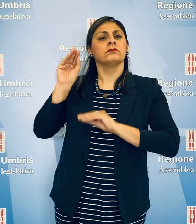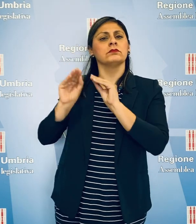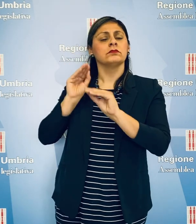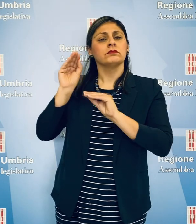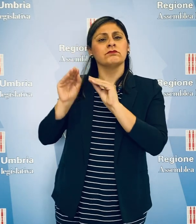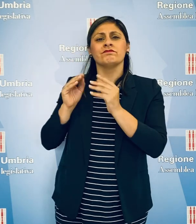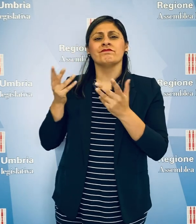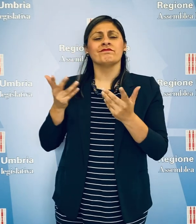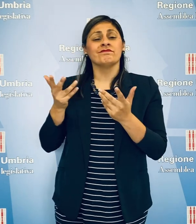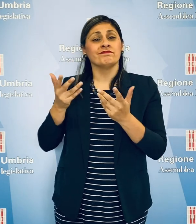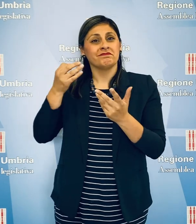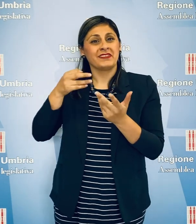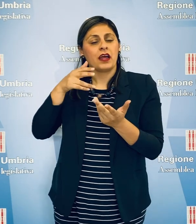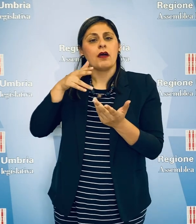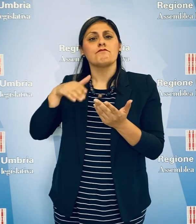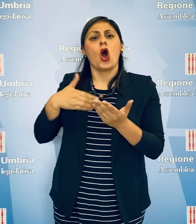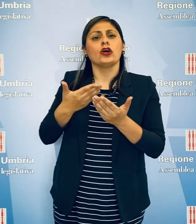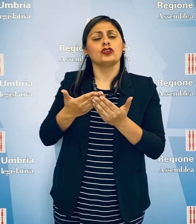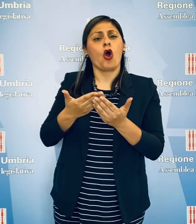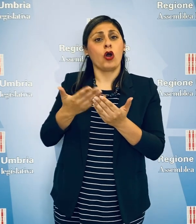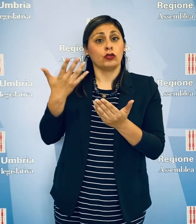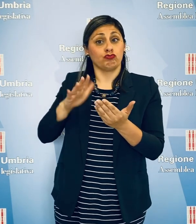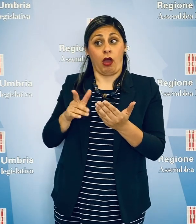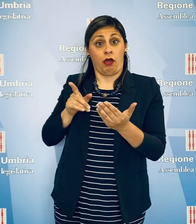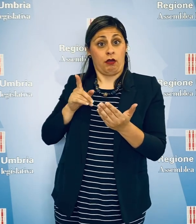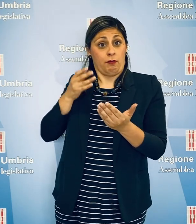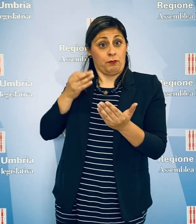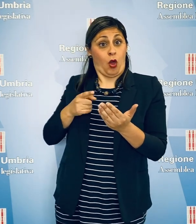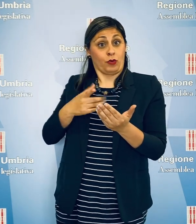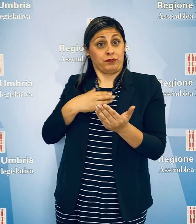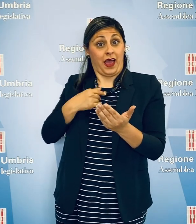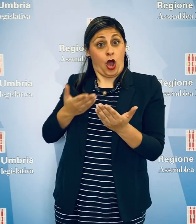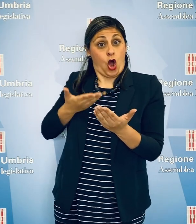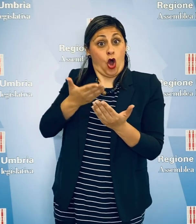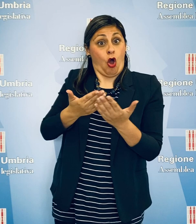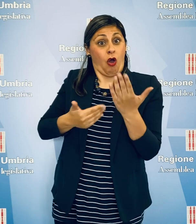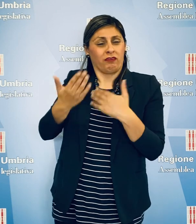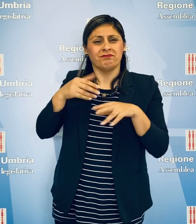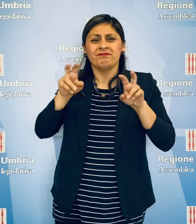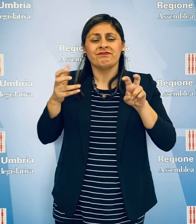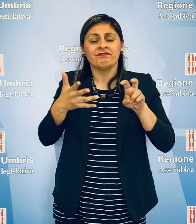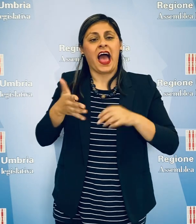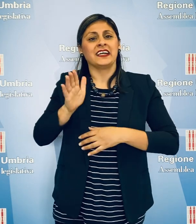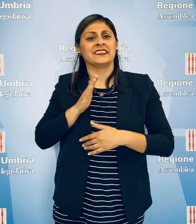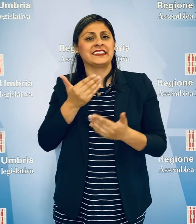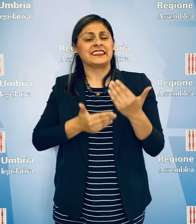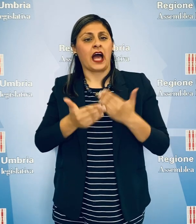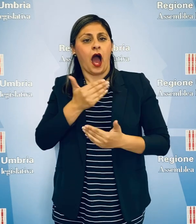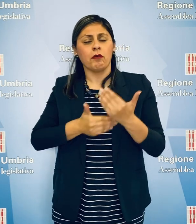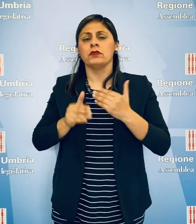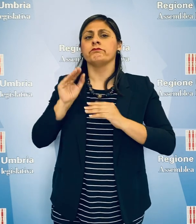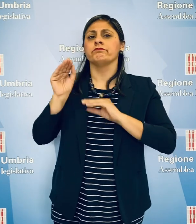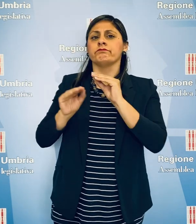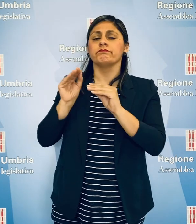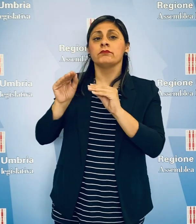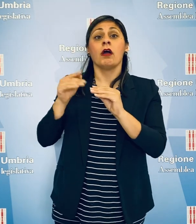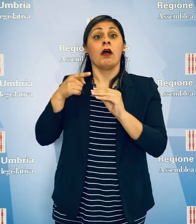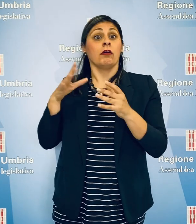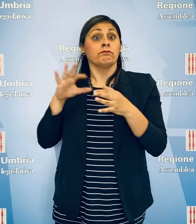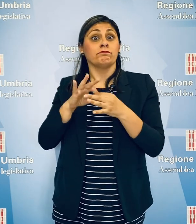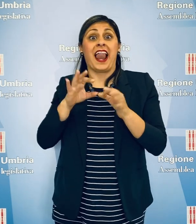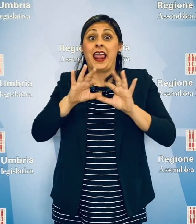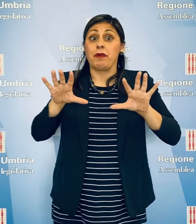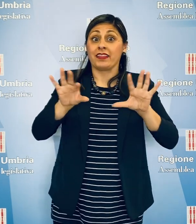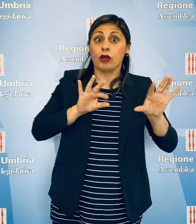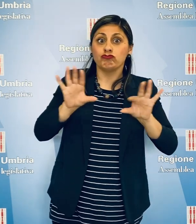Coletto circa l'attuazione della mozione presentata dal consigliere stesso in tema di assistenza ai disabili, libertà